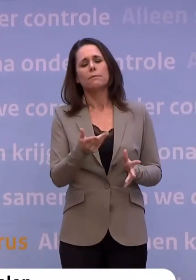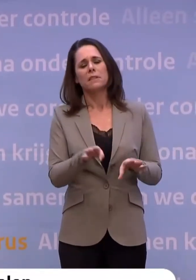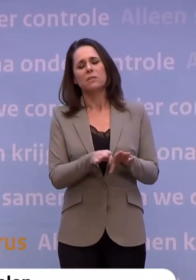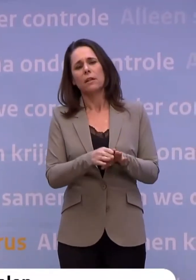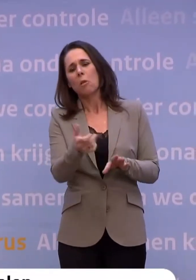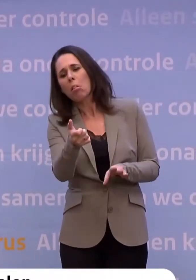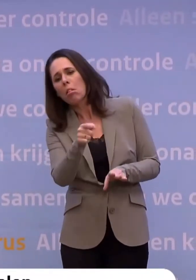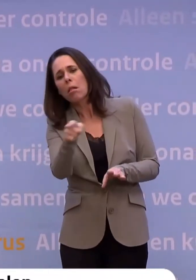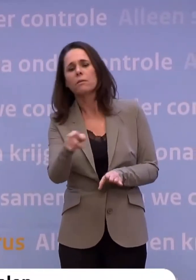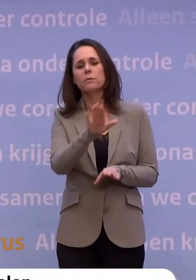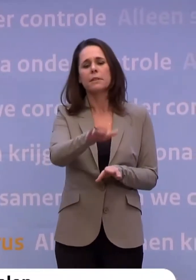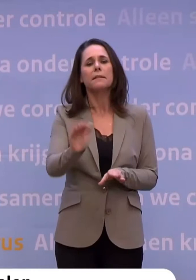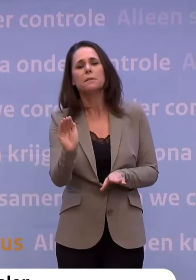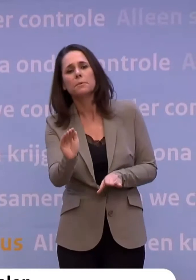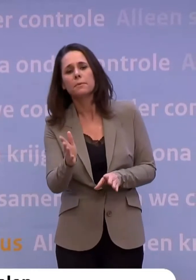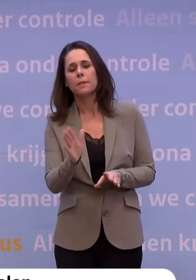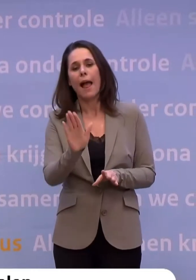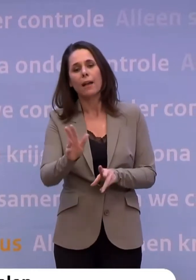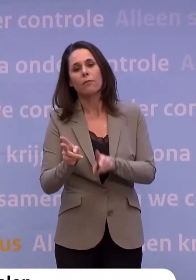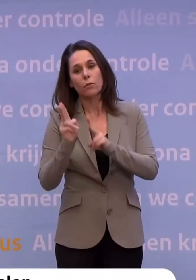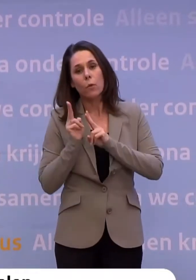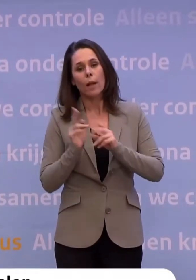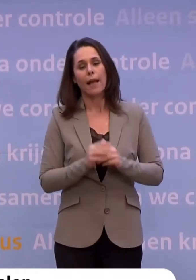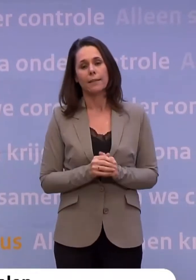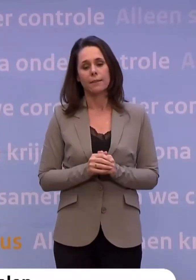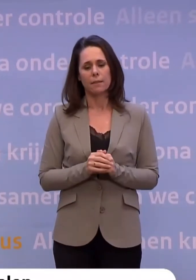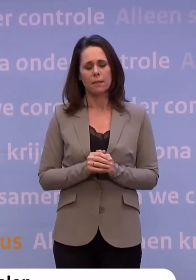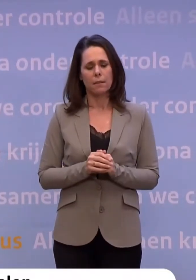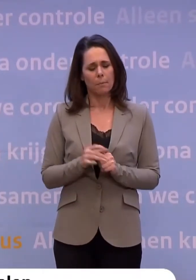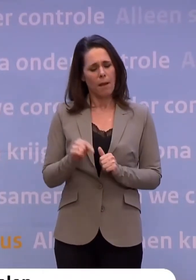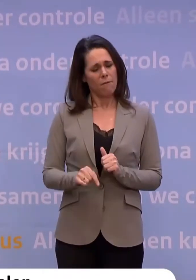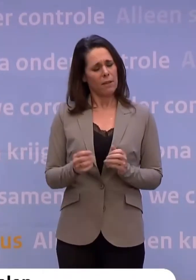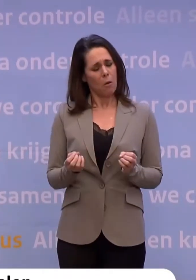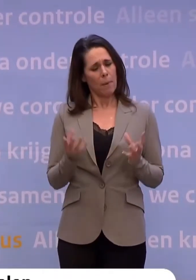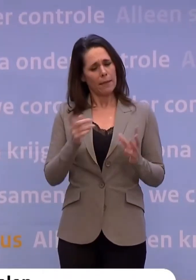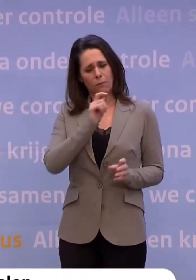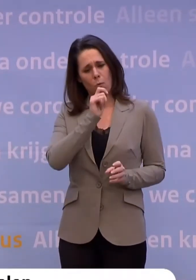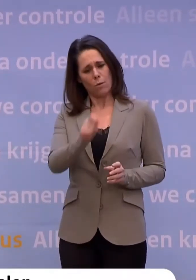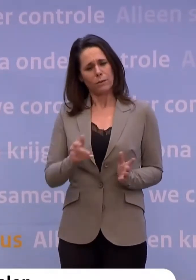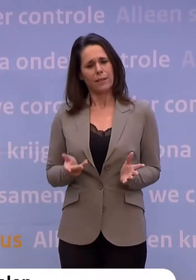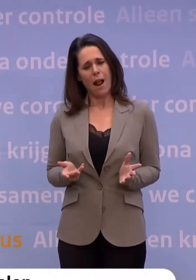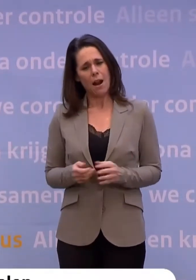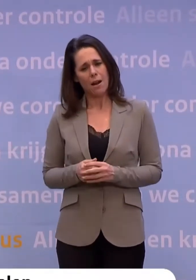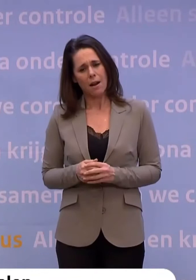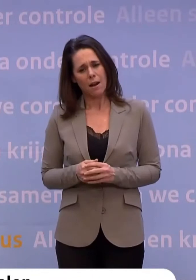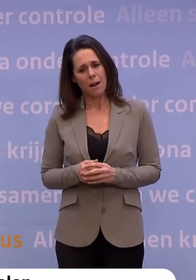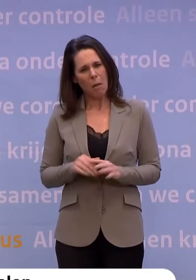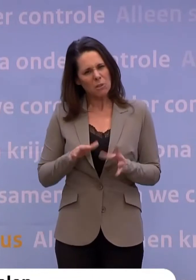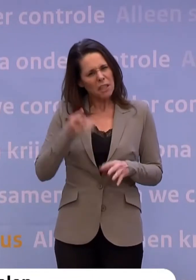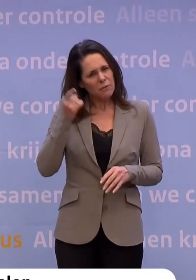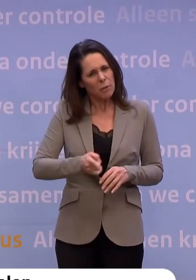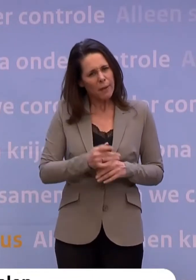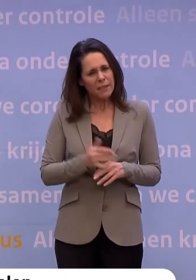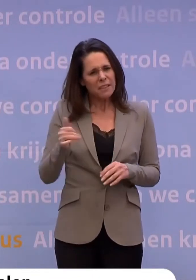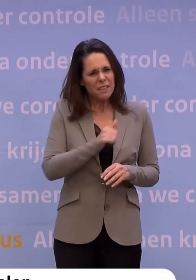beroep doet op de eigen verantwoordelijkheid van mensen. En nu komt u vandaag opeens met het voorstel... ...en het wordt zelfs overwogen dat het verplicht wordt... ...dat